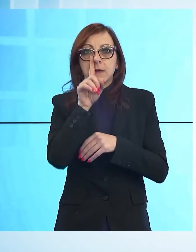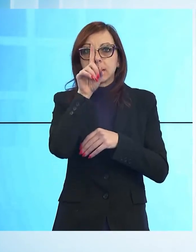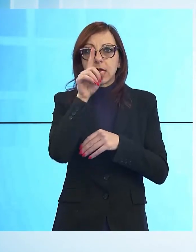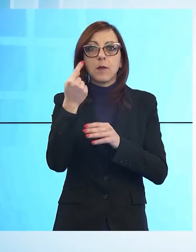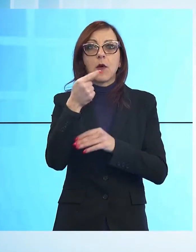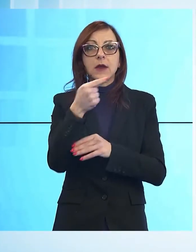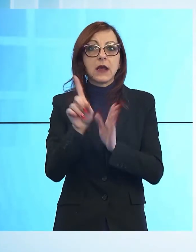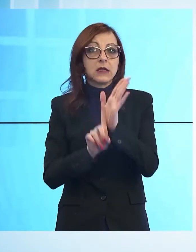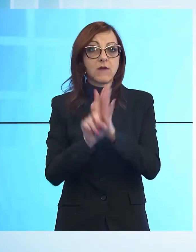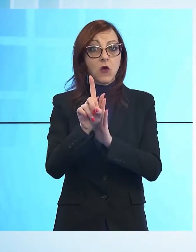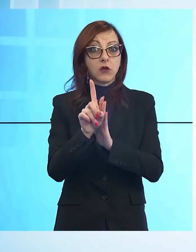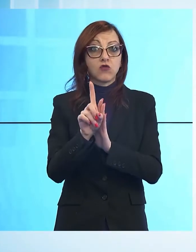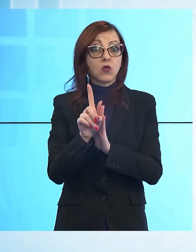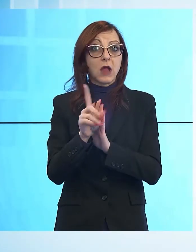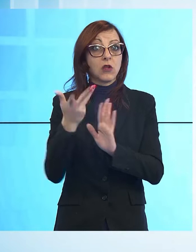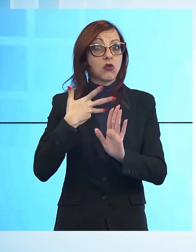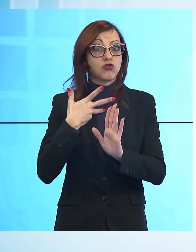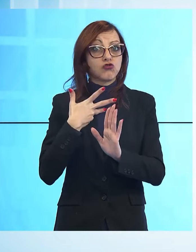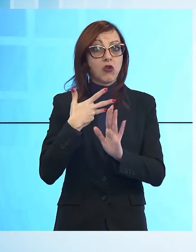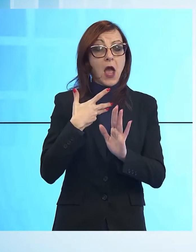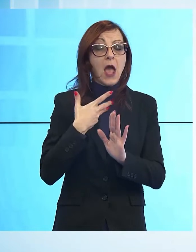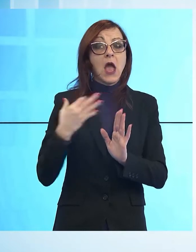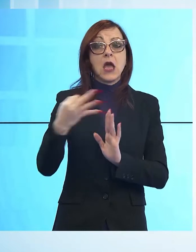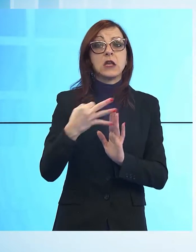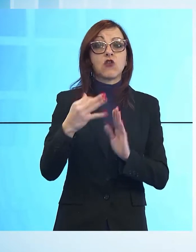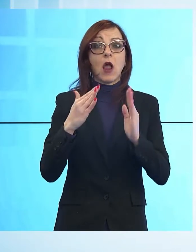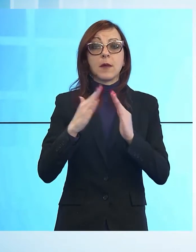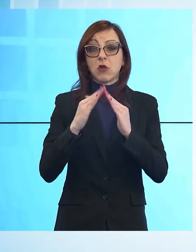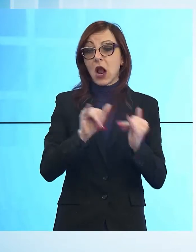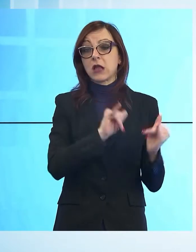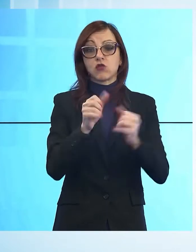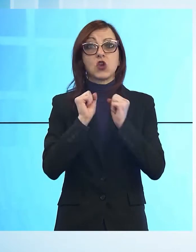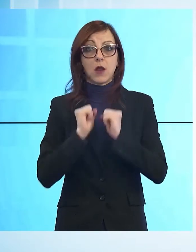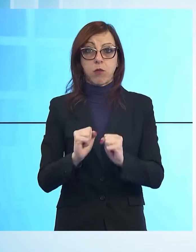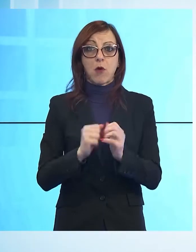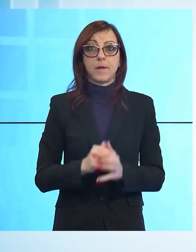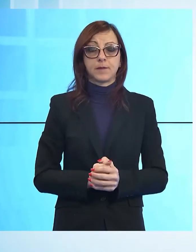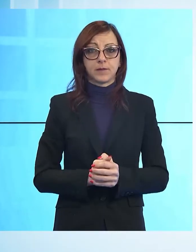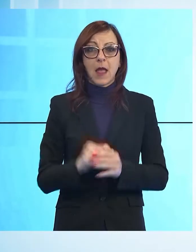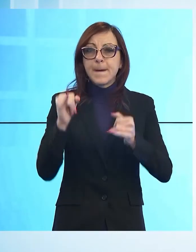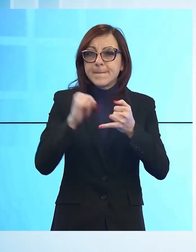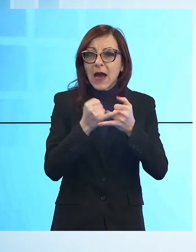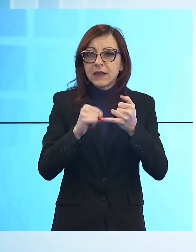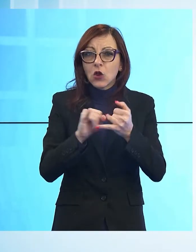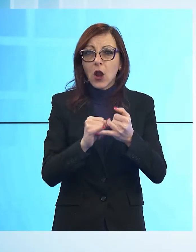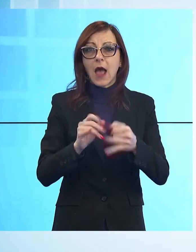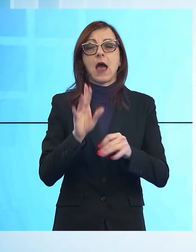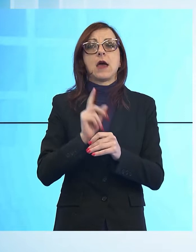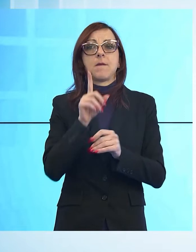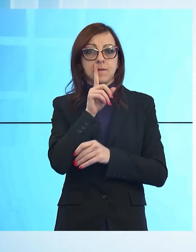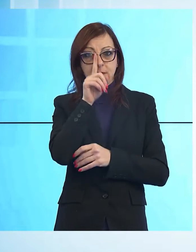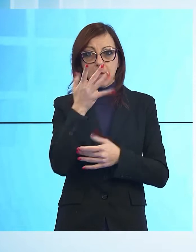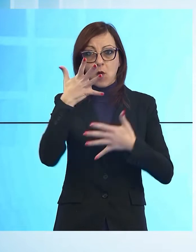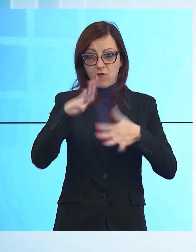negativo per mettere fine all'isolamento sanitario. In particolare, il provvedimento prevede che se entro 24 ore dalla